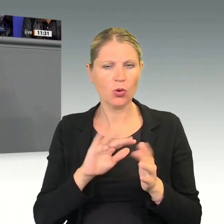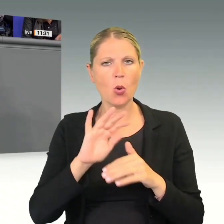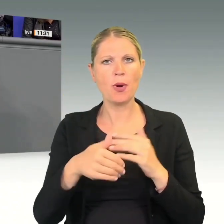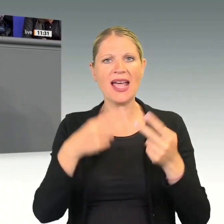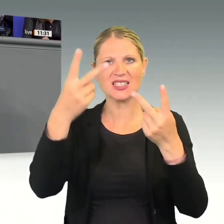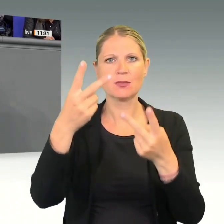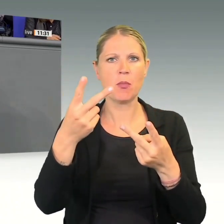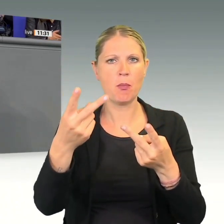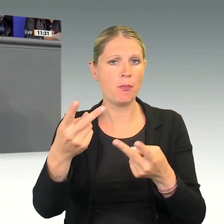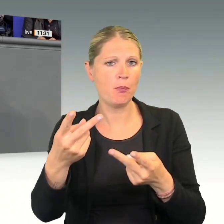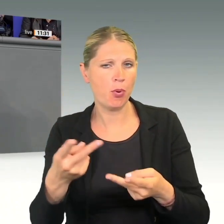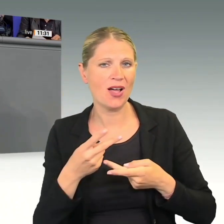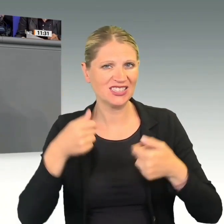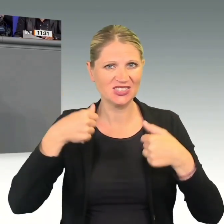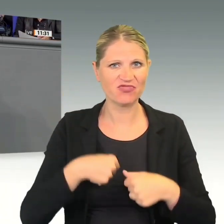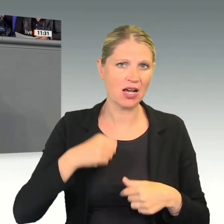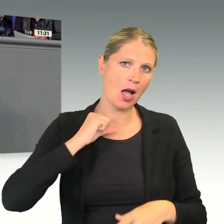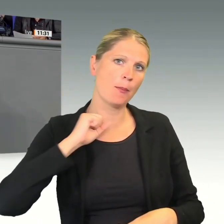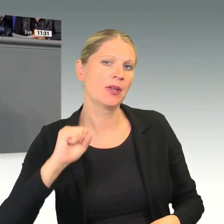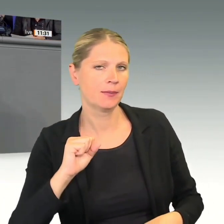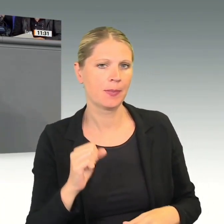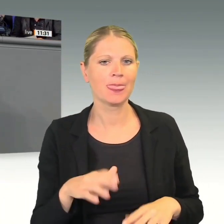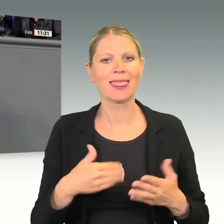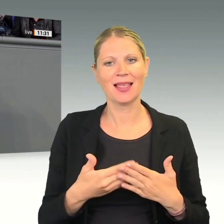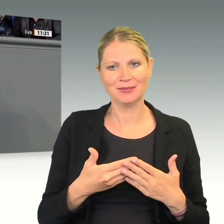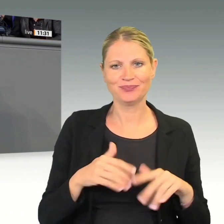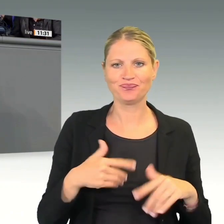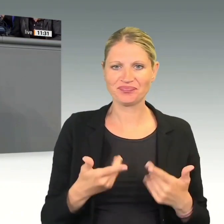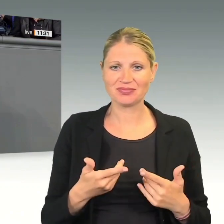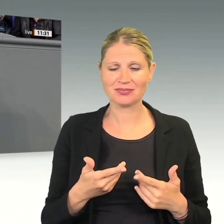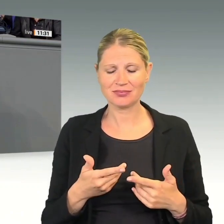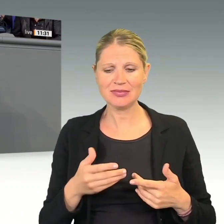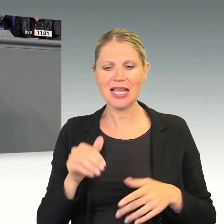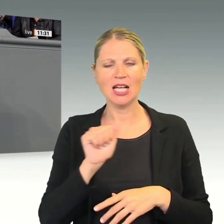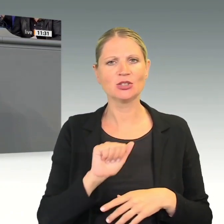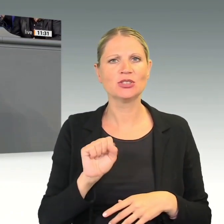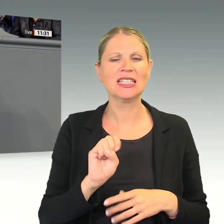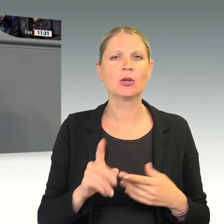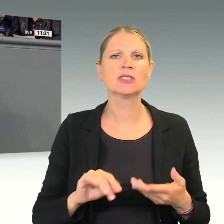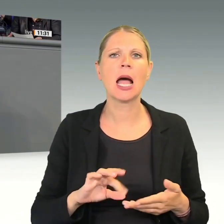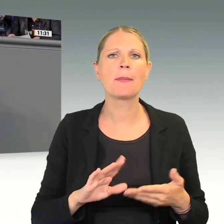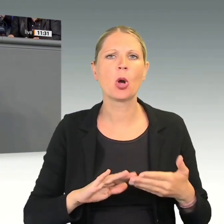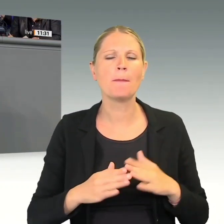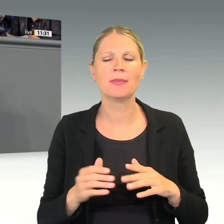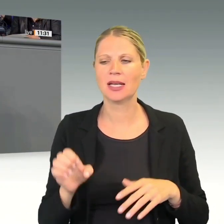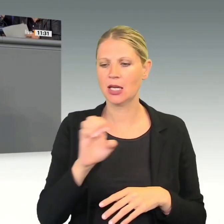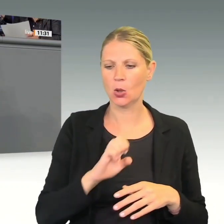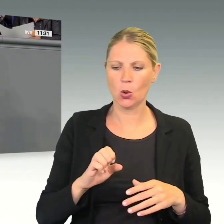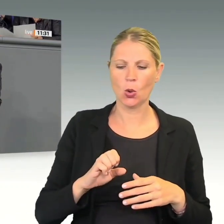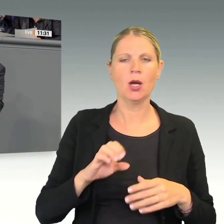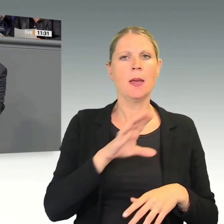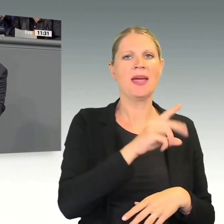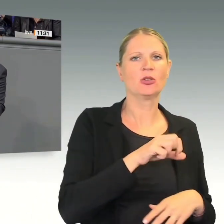Und genau Letzteres ist die Gefahr, die ein Assoziierungsabkommen der EU mit den Mercosur-Staaten mit sich bringt.